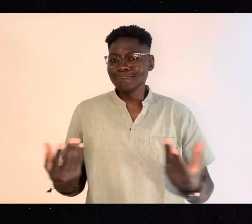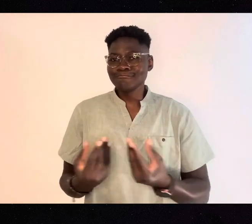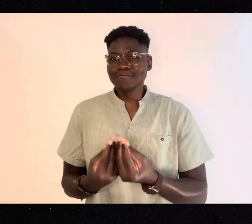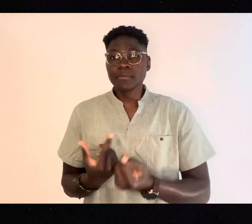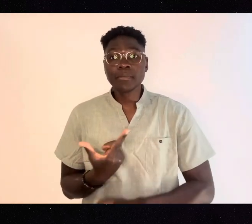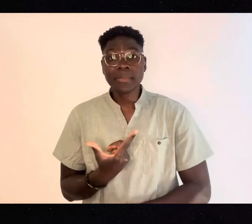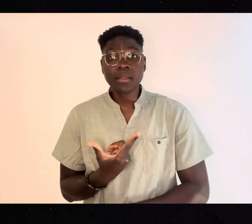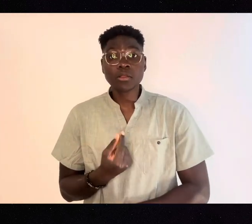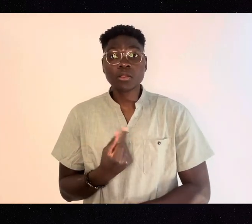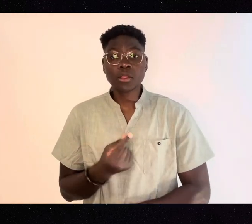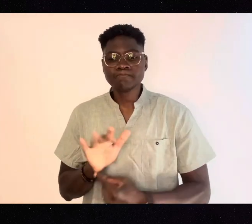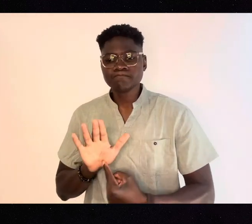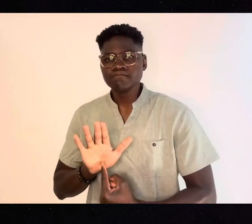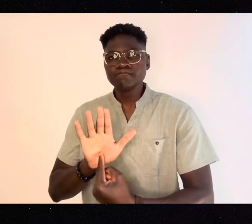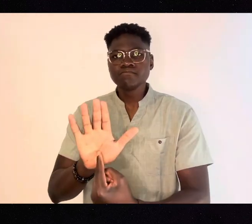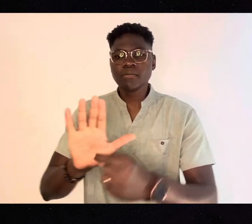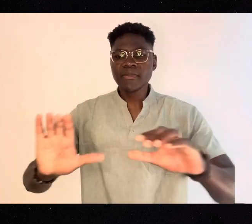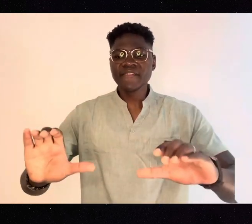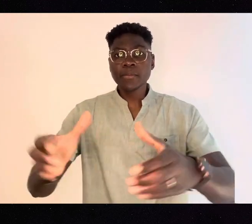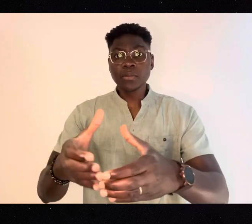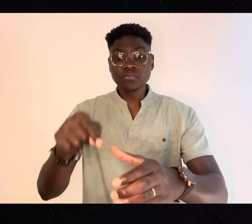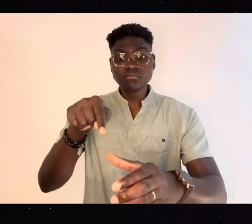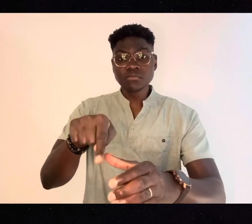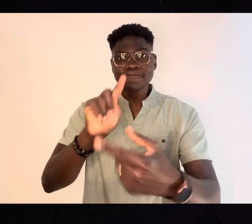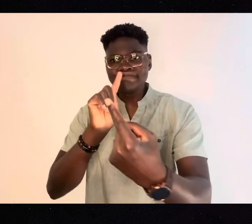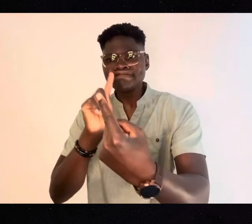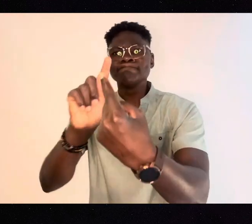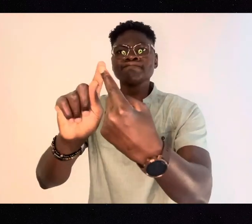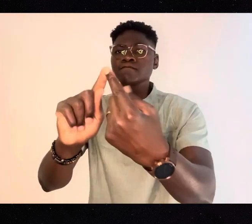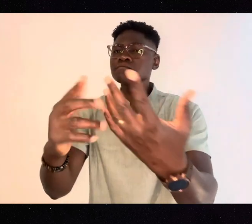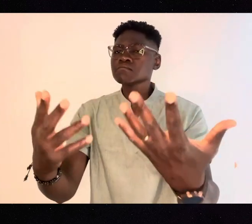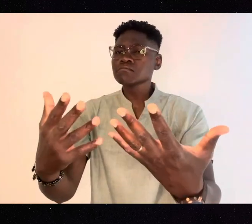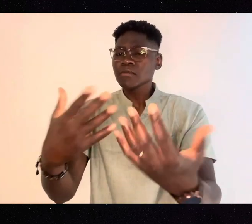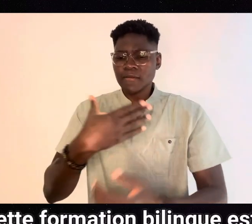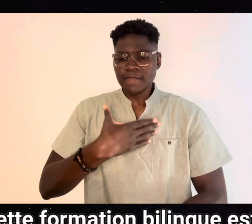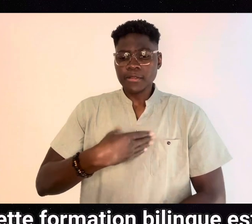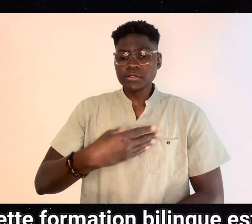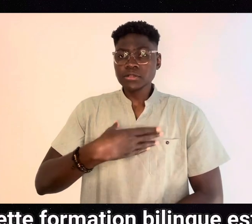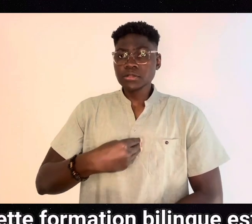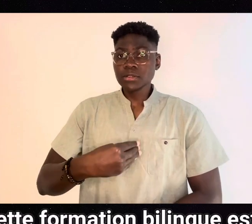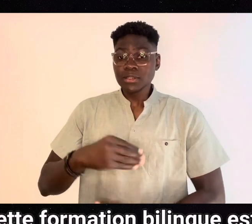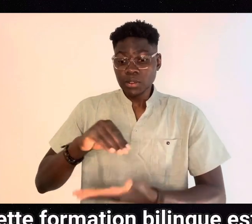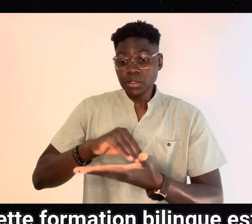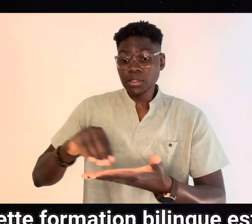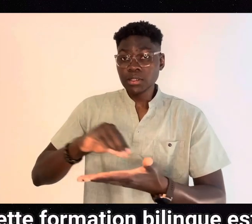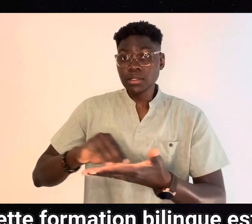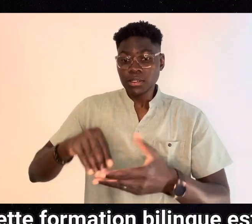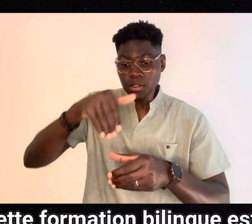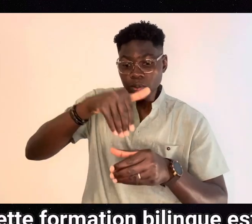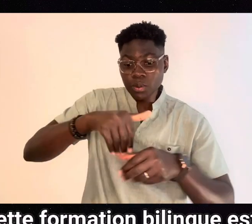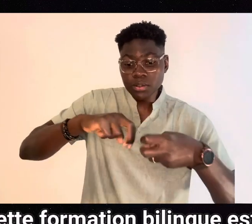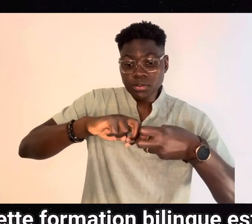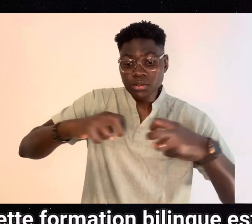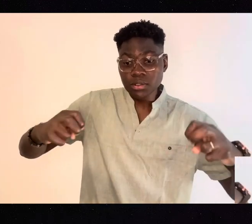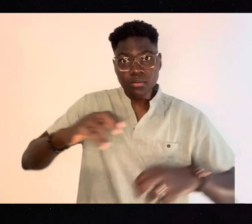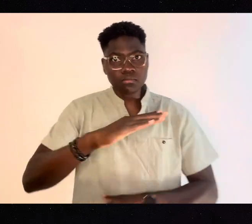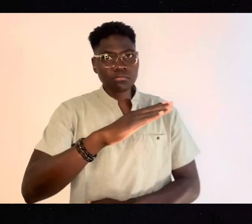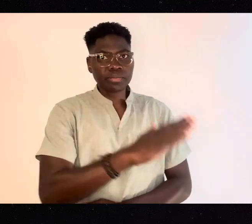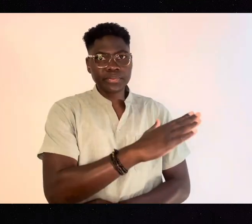en tant que partenaire. Cette formation bilingue est une formation de